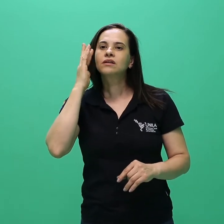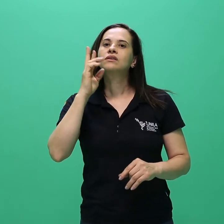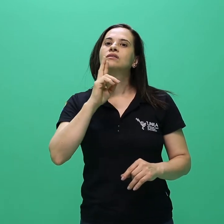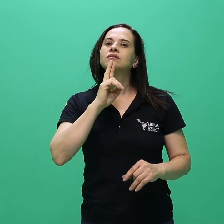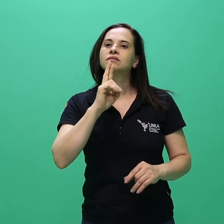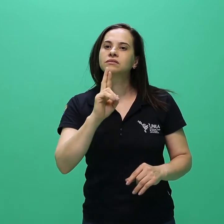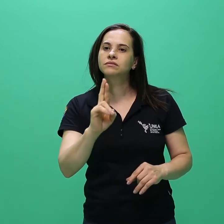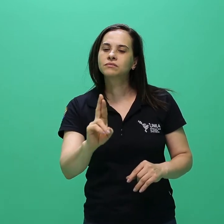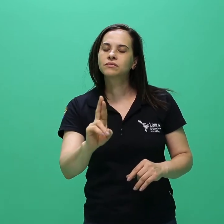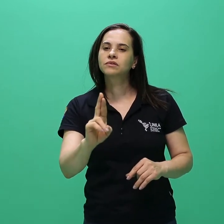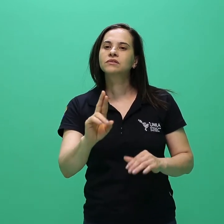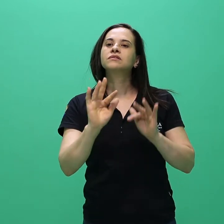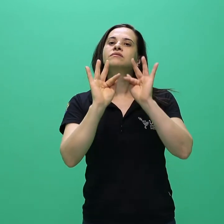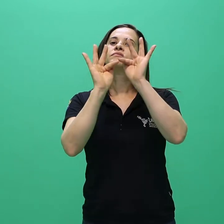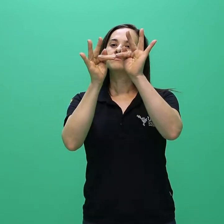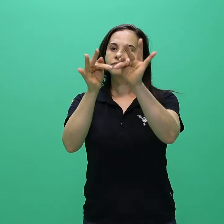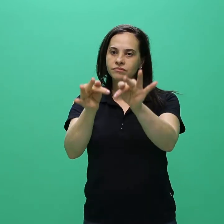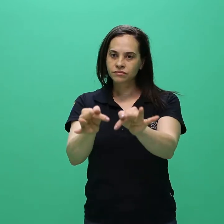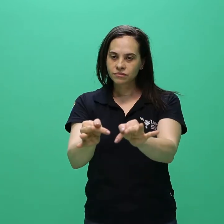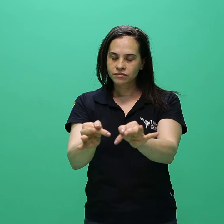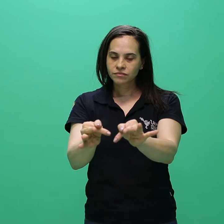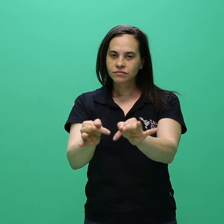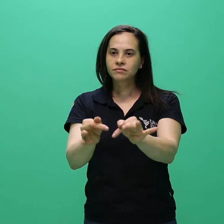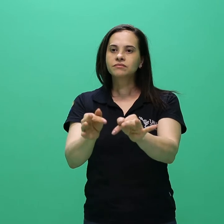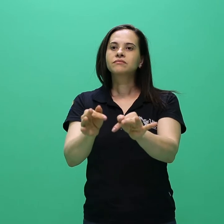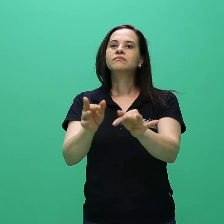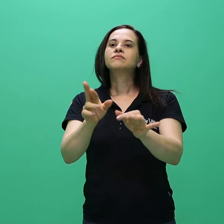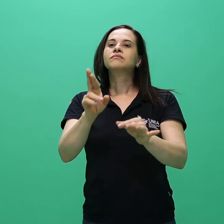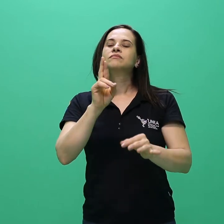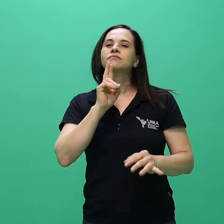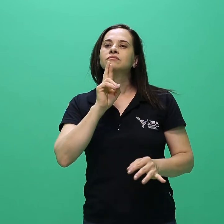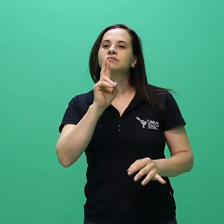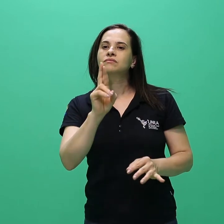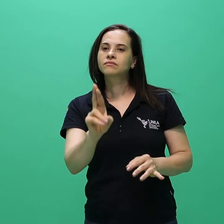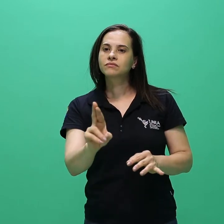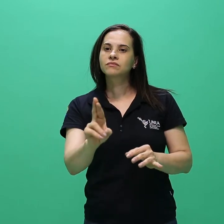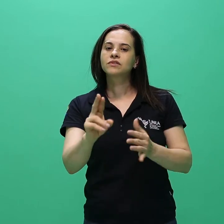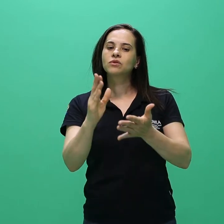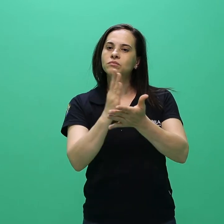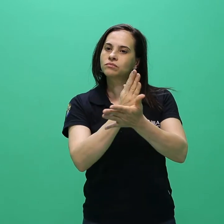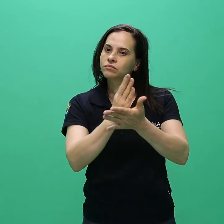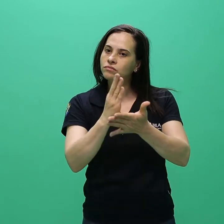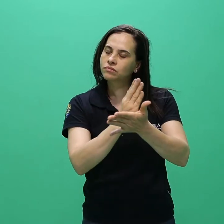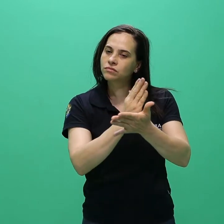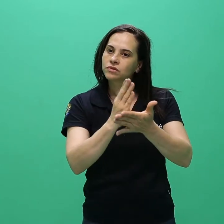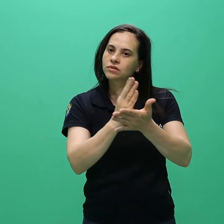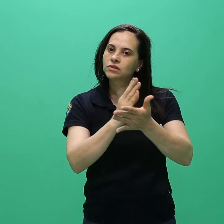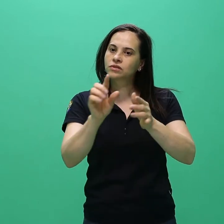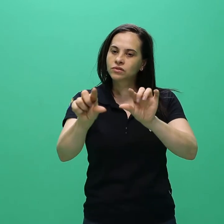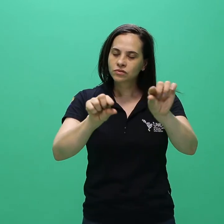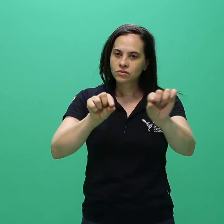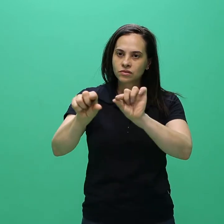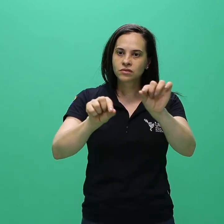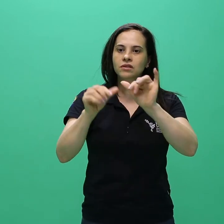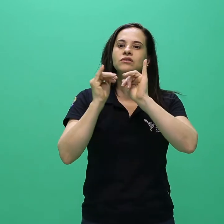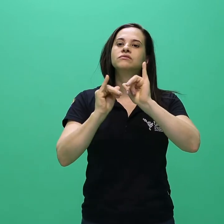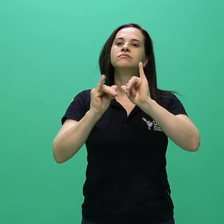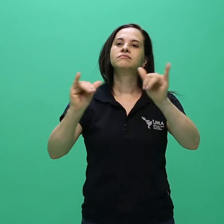processo seletivo divulgado pela UNILA após as análises dos recursos interpostos pelos candidatos.